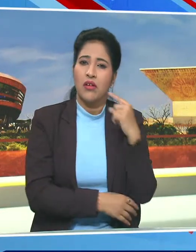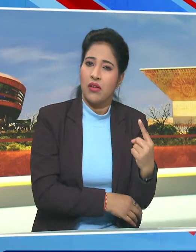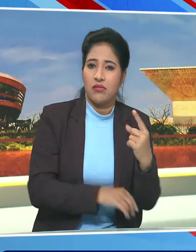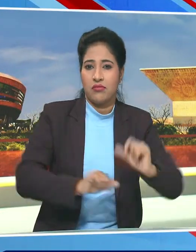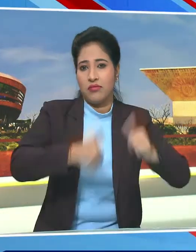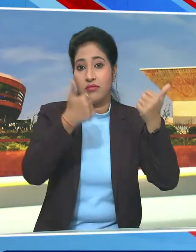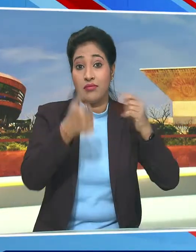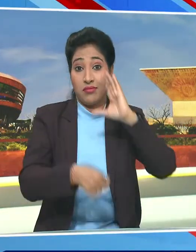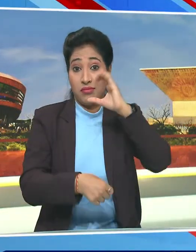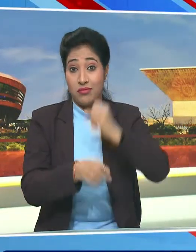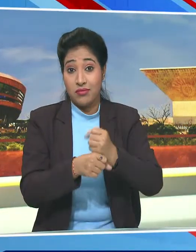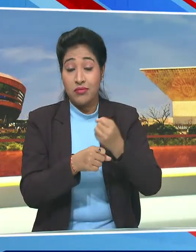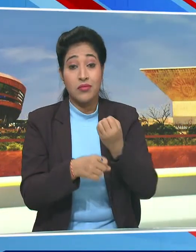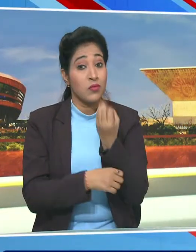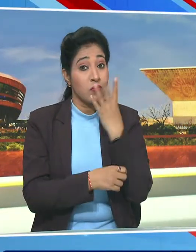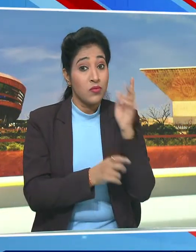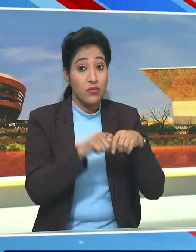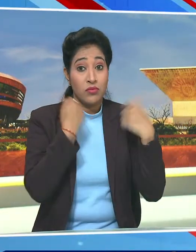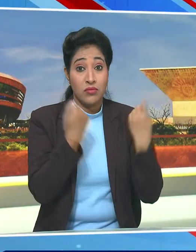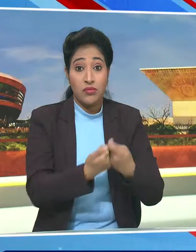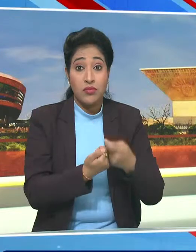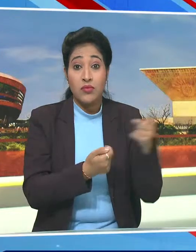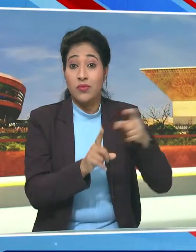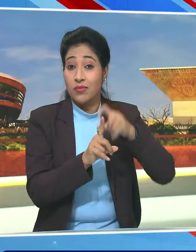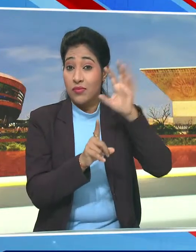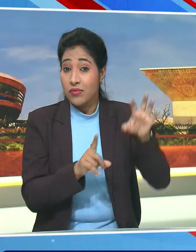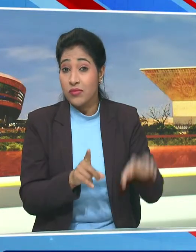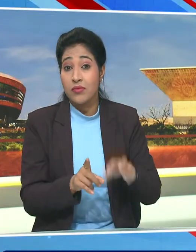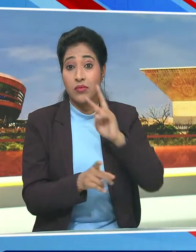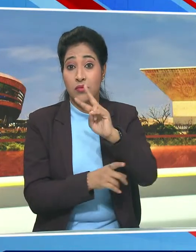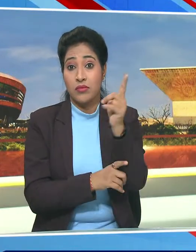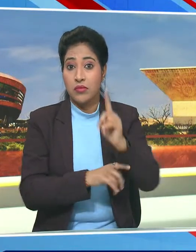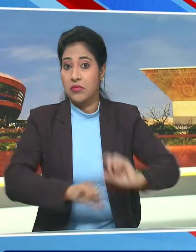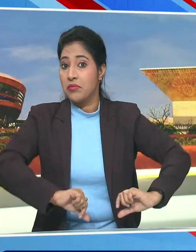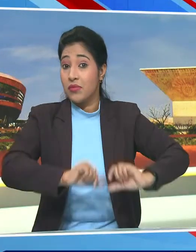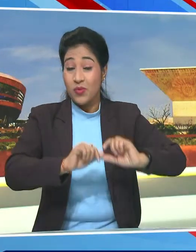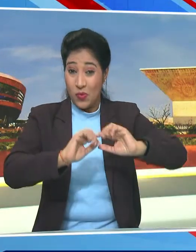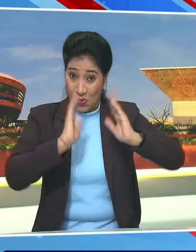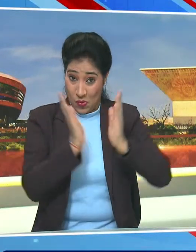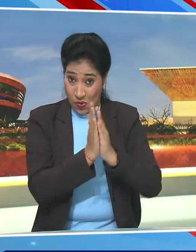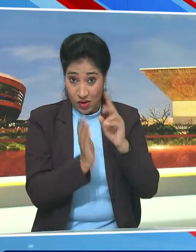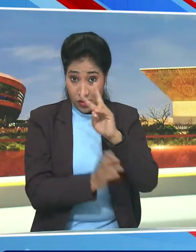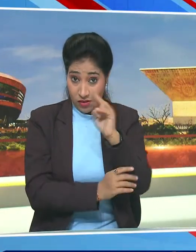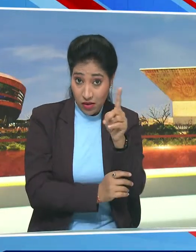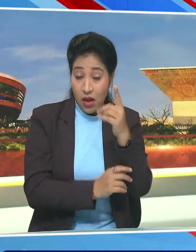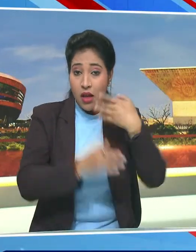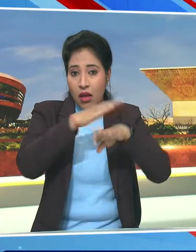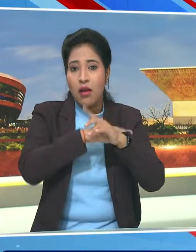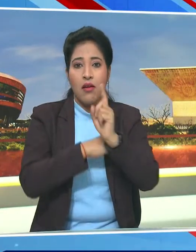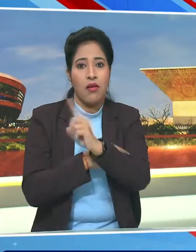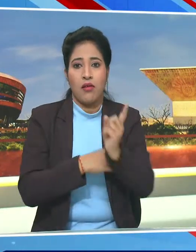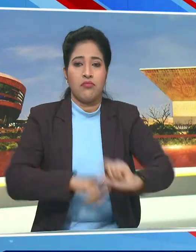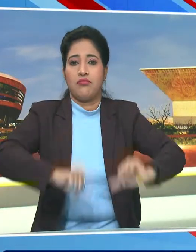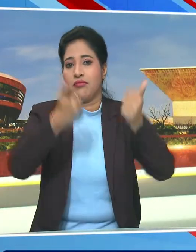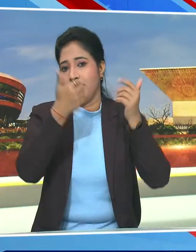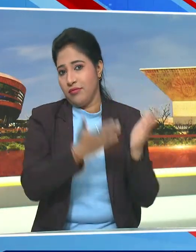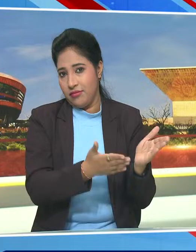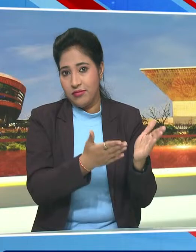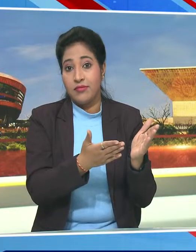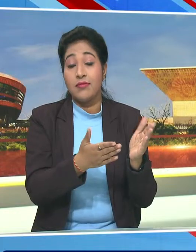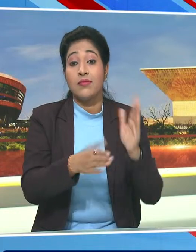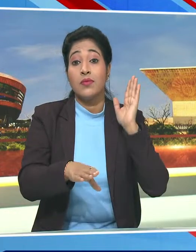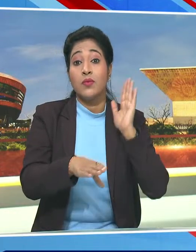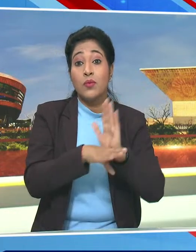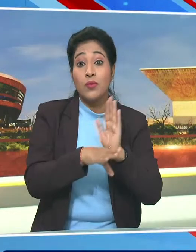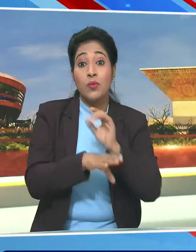36 गड़ में भाजपा ने आकांग्षी जिलो की 21 सीटों में से 11 सीटों पर जीत हासिल की